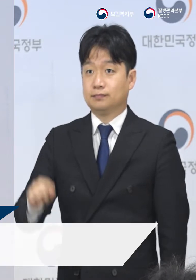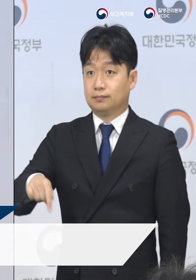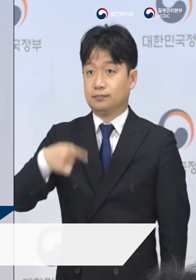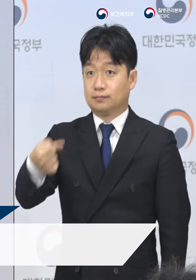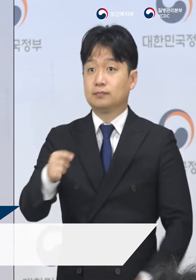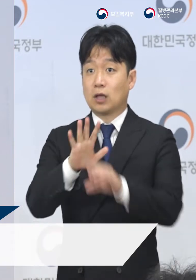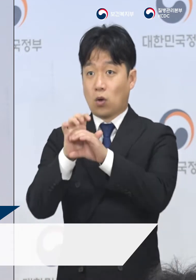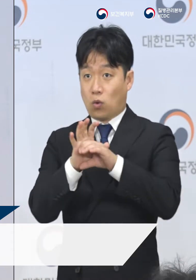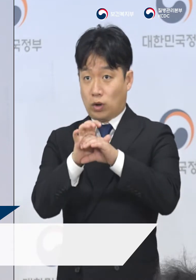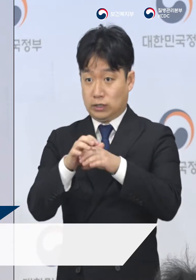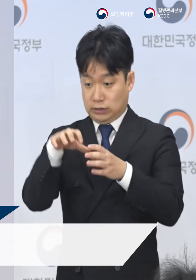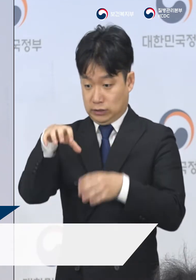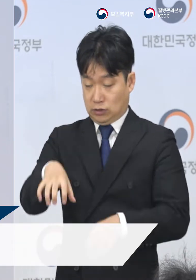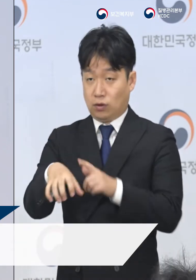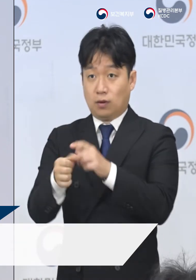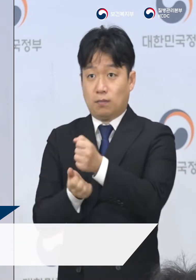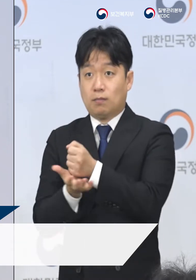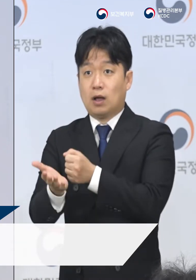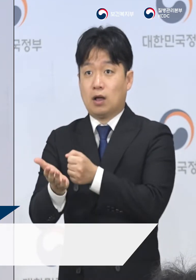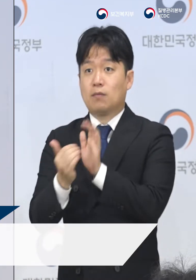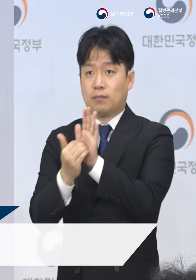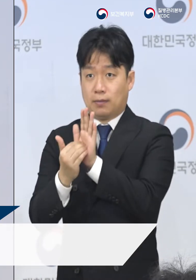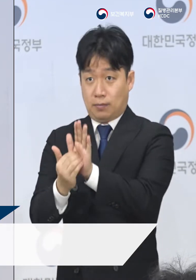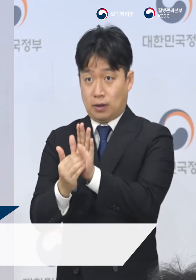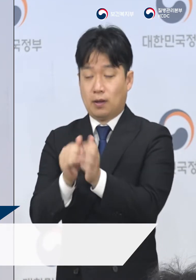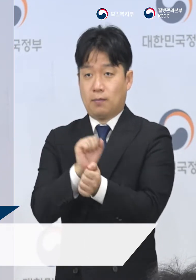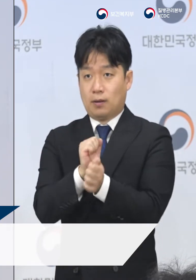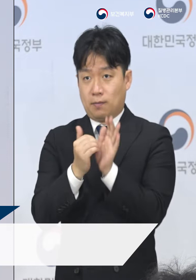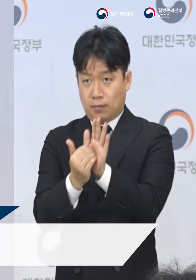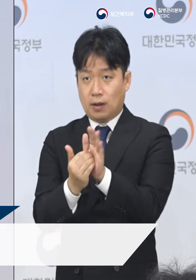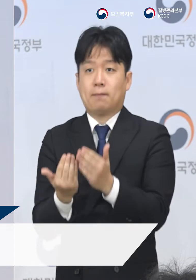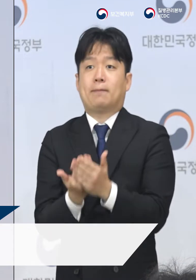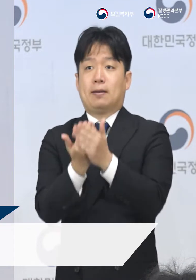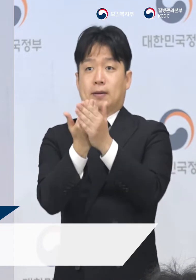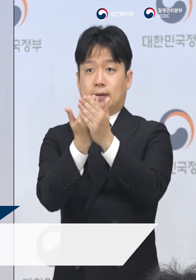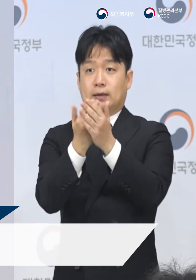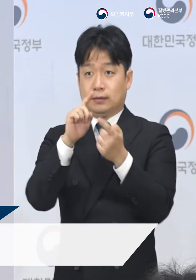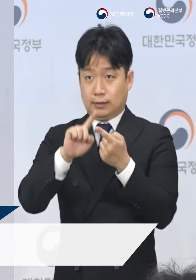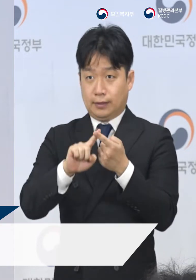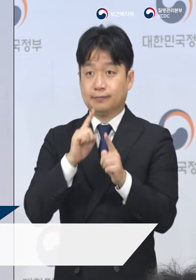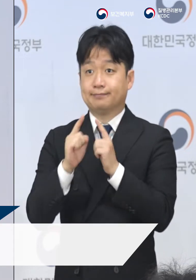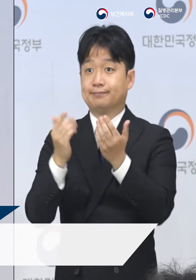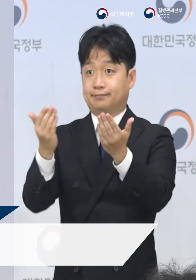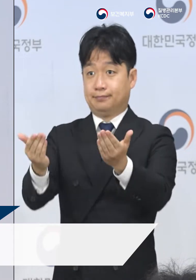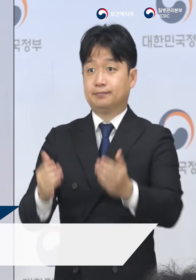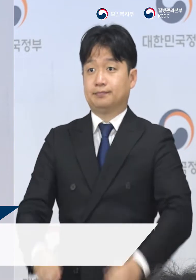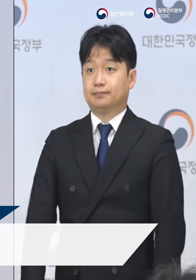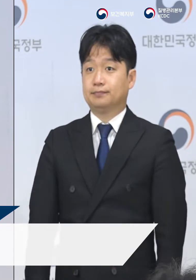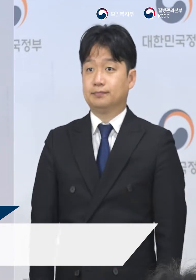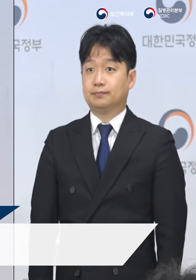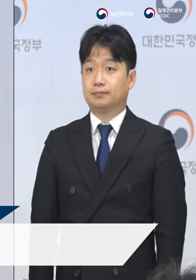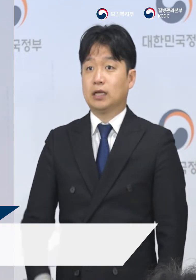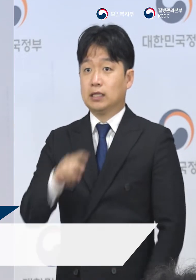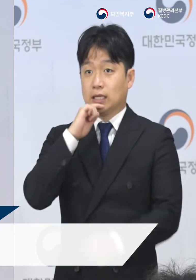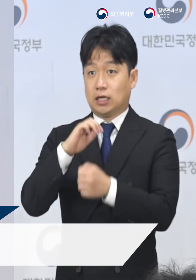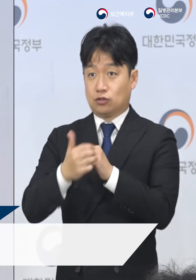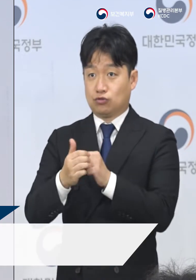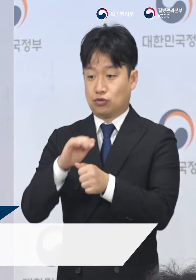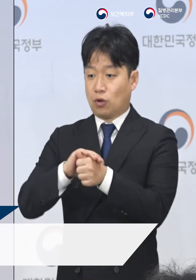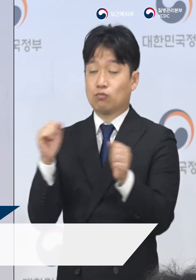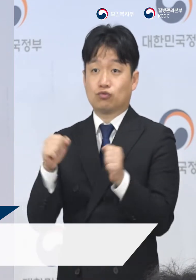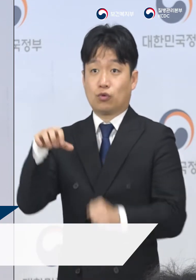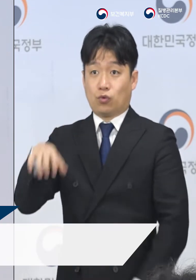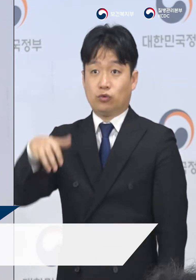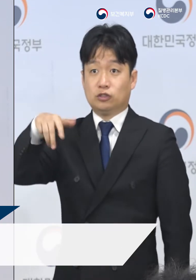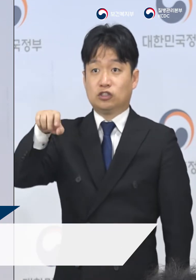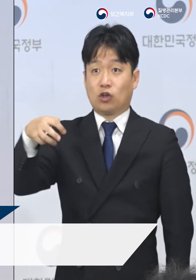다음은 코로나19 지역 전파 방지를 위한 방역대책 강화 방안에 대해 설명하겠습니다. 대구와